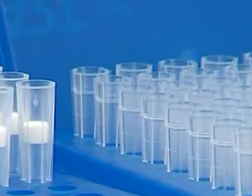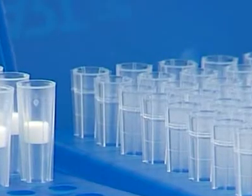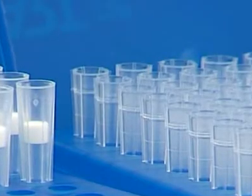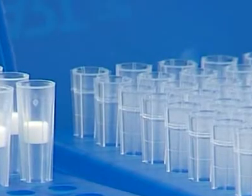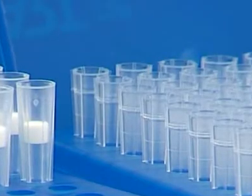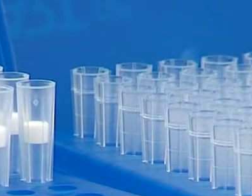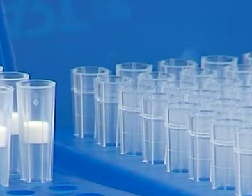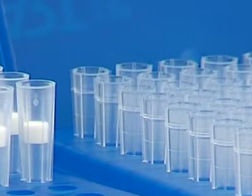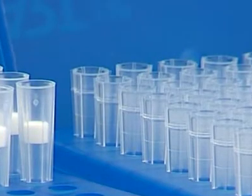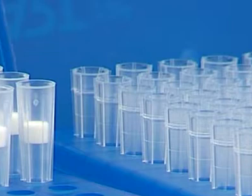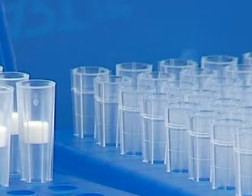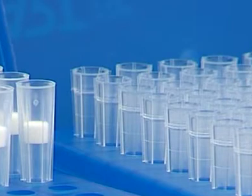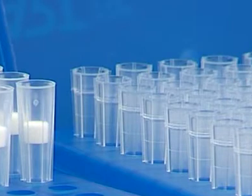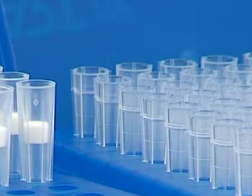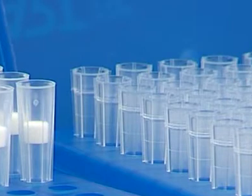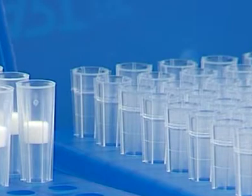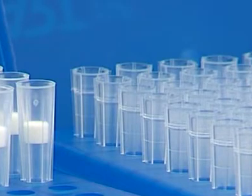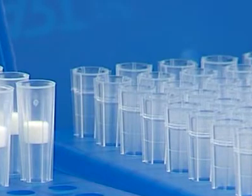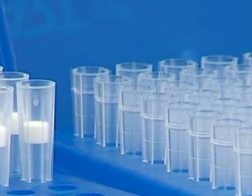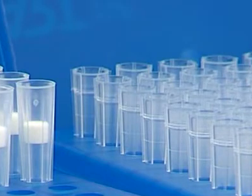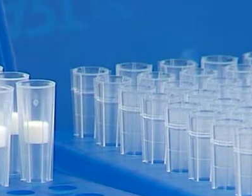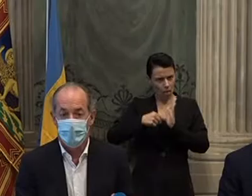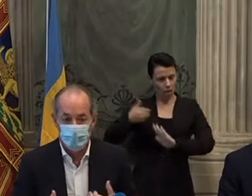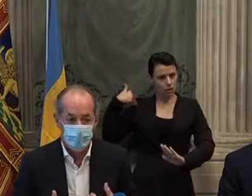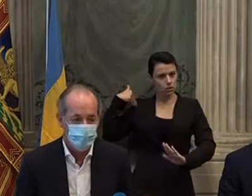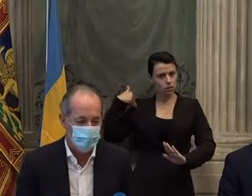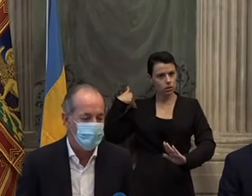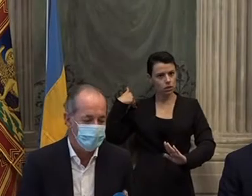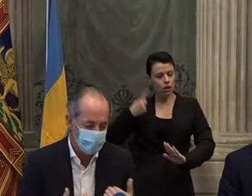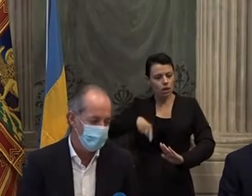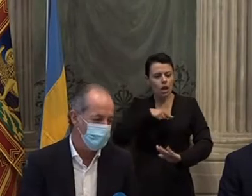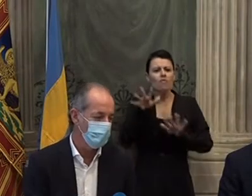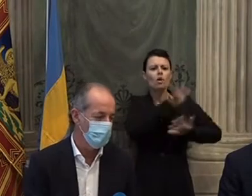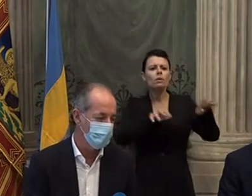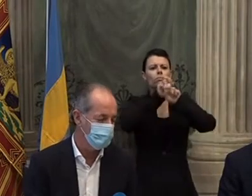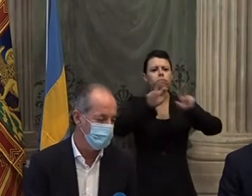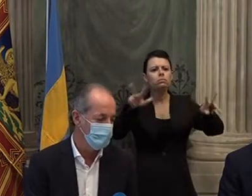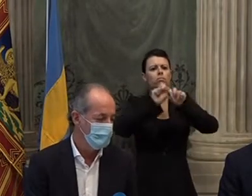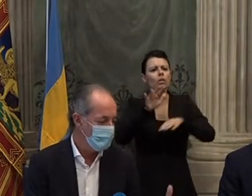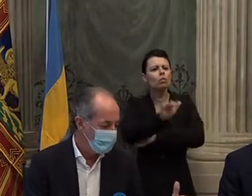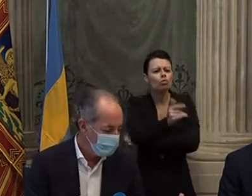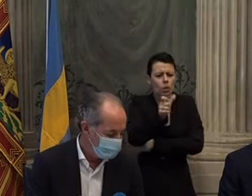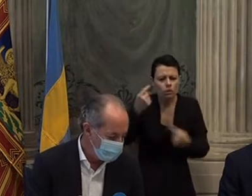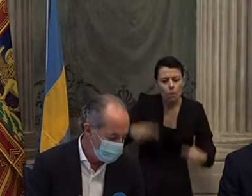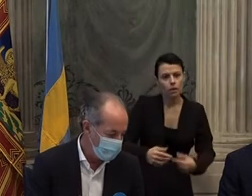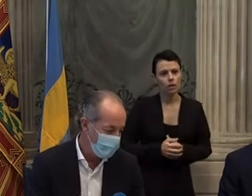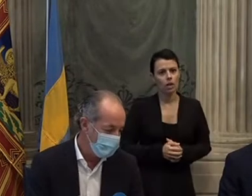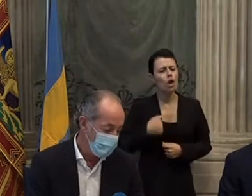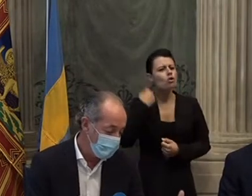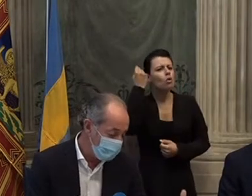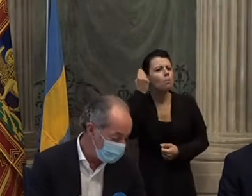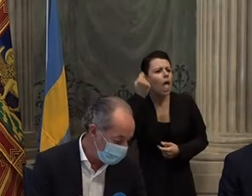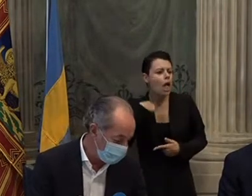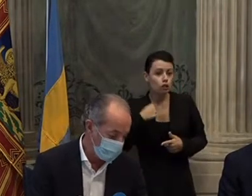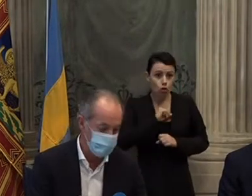negativizzati, un fronte solo apparentemente statistico. Io penso che sia sempre più corretto fare